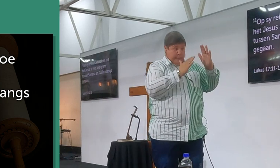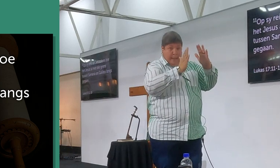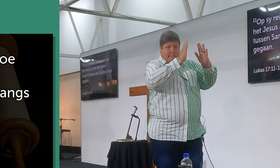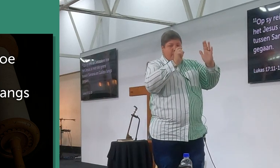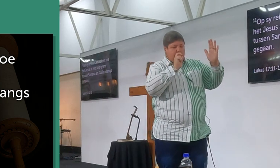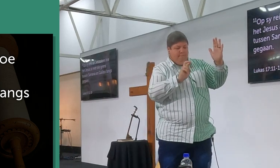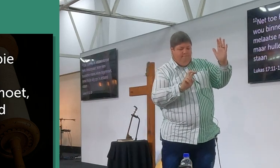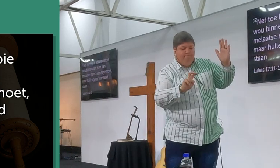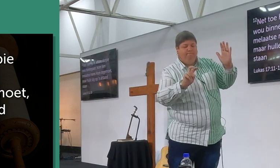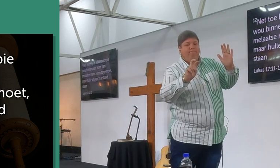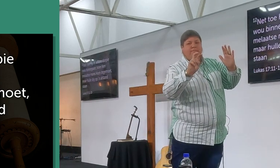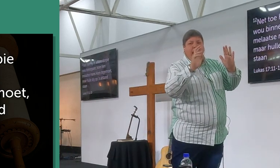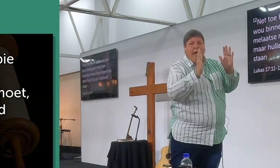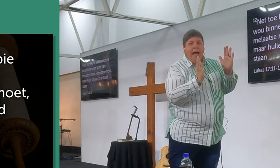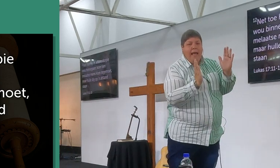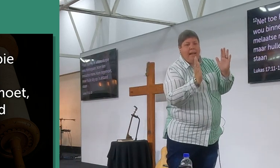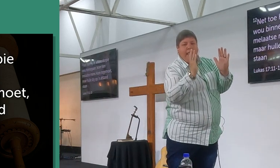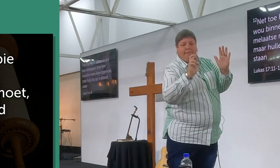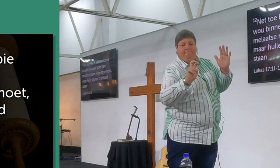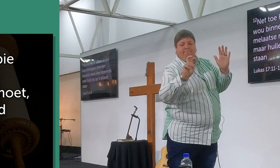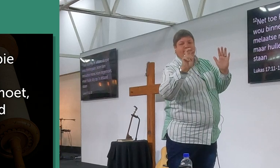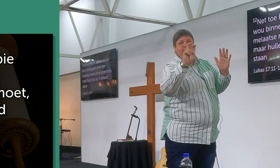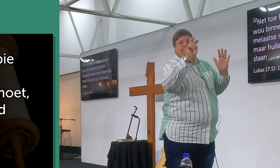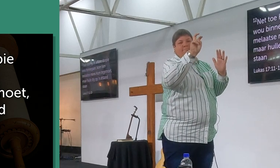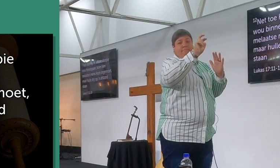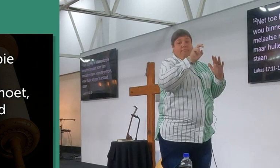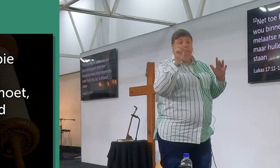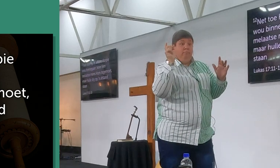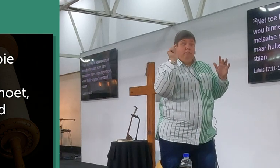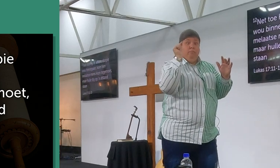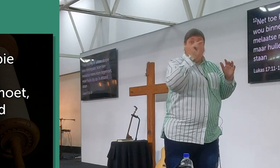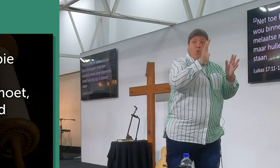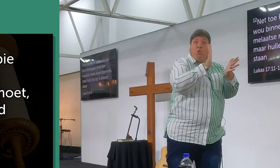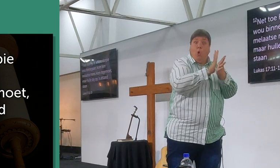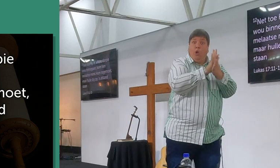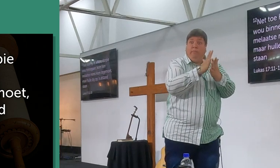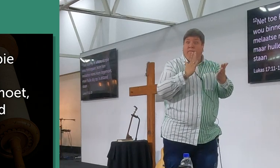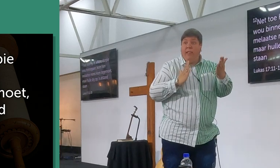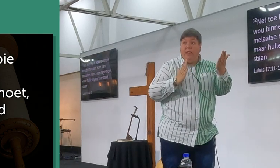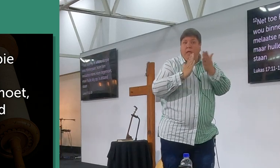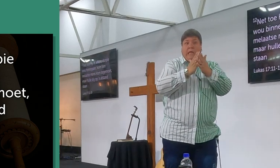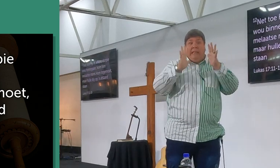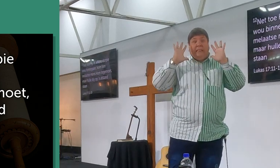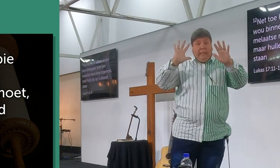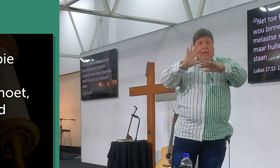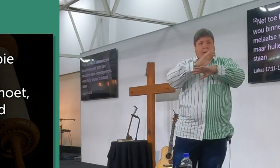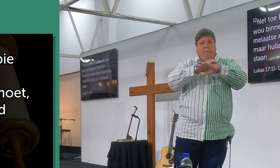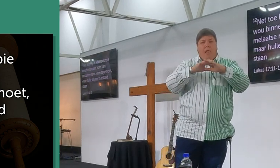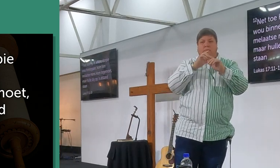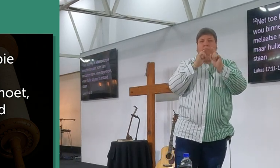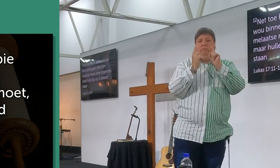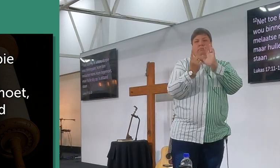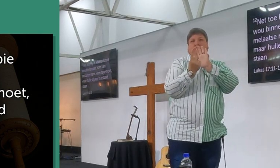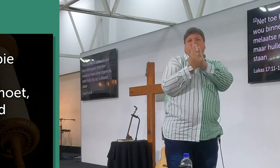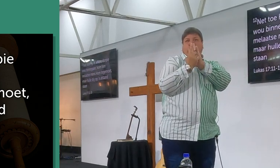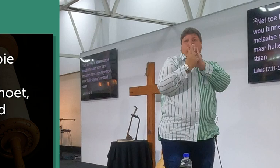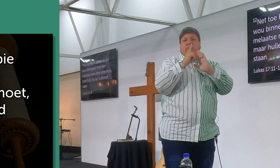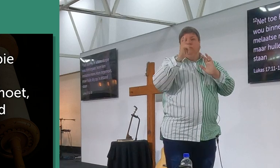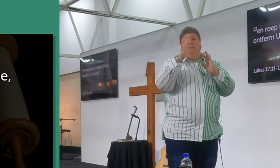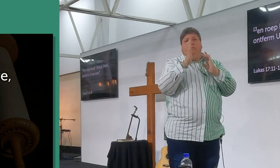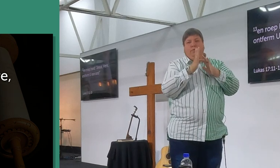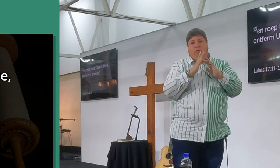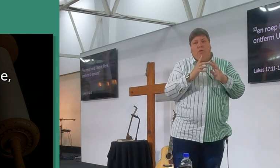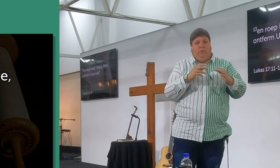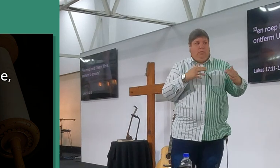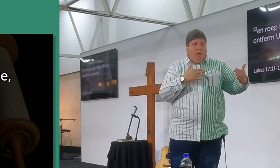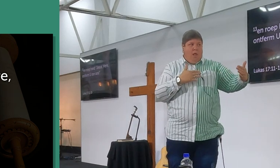Jerusalem toe, en hy gaan hier tegen die grens af, net toe hy een sekere dorpie vir binnen gaan, kom 10 my laatste mans om te gemoed, maar hulle blij op